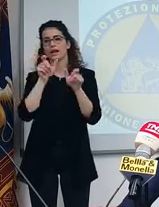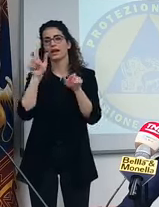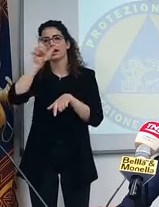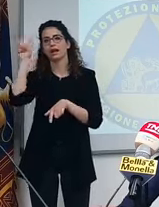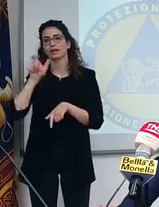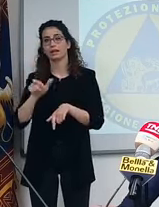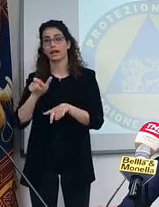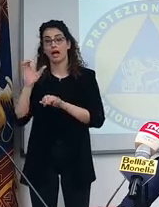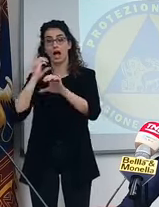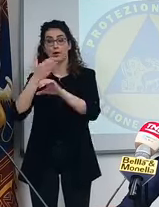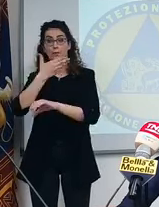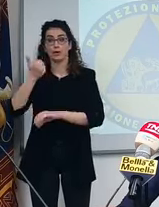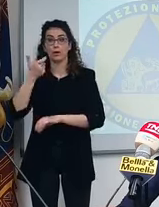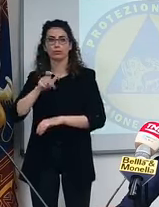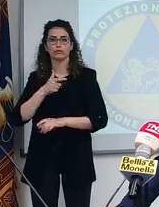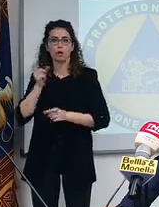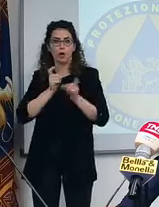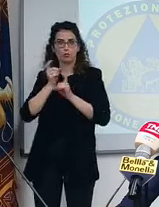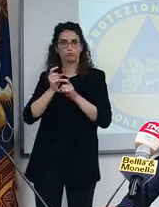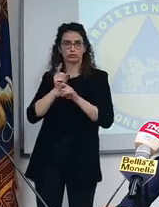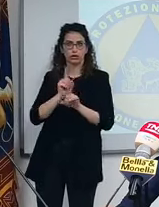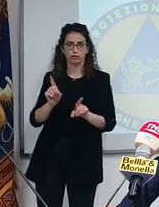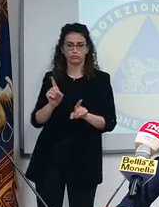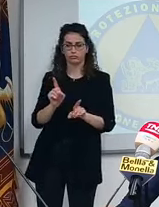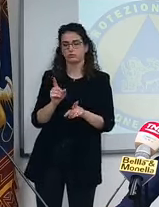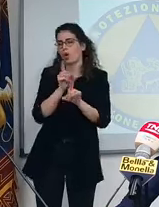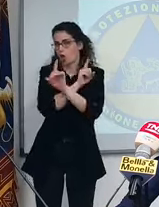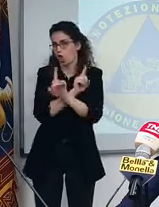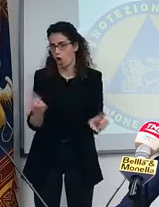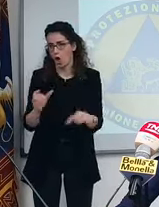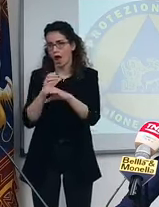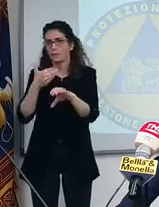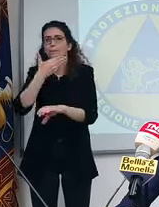autobus è perché noi non ci siamo preoccupati. Non ci sono, punto.